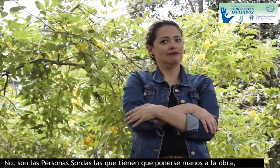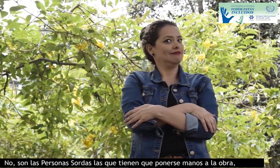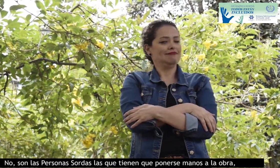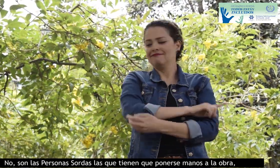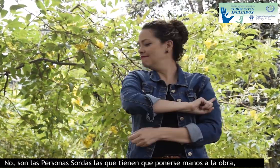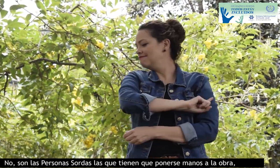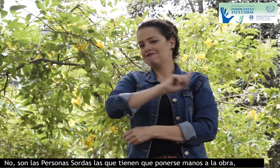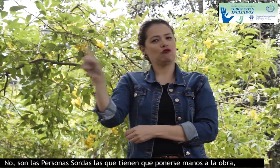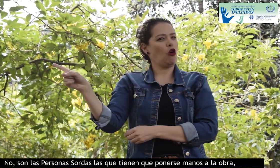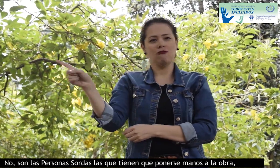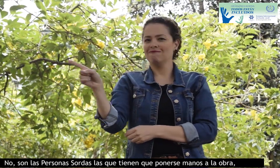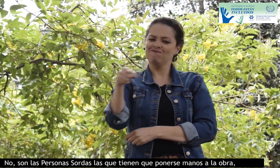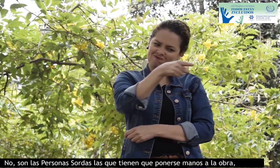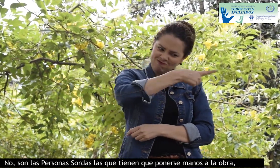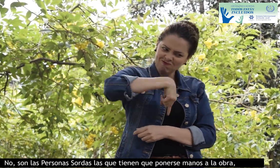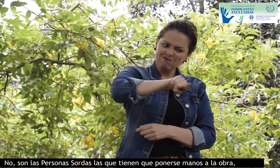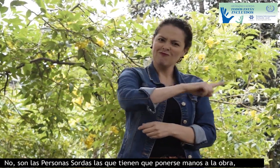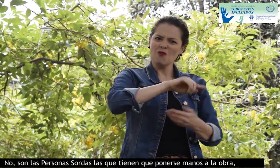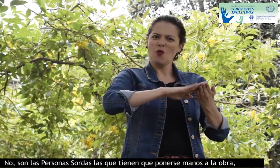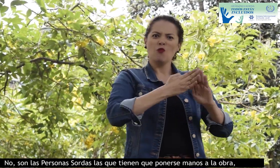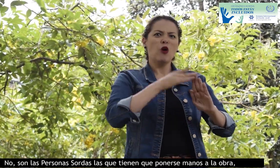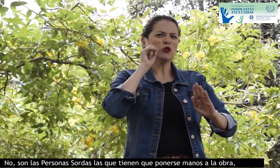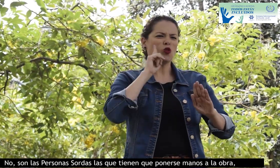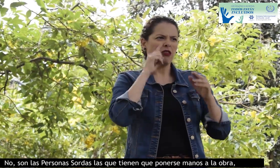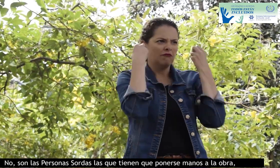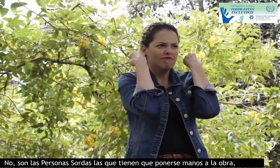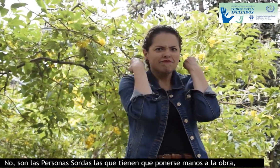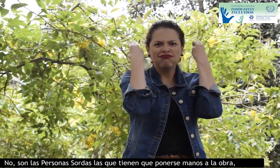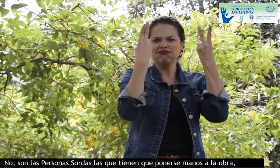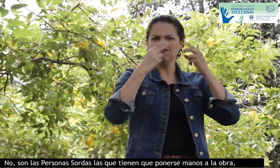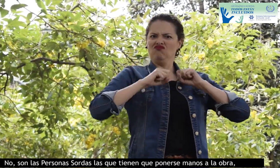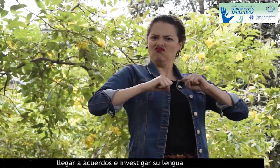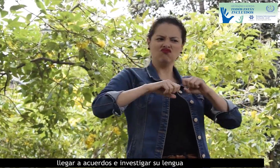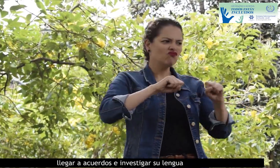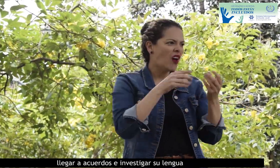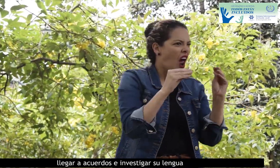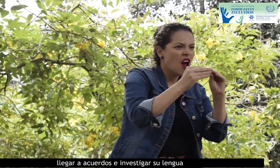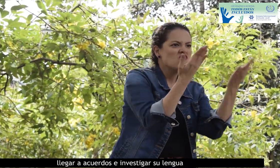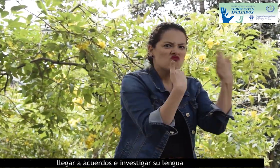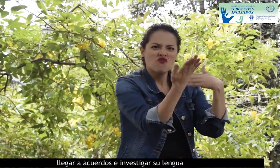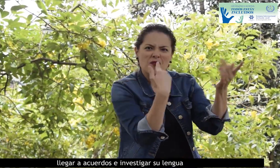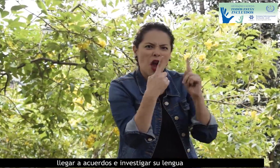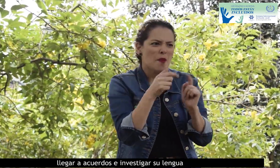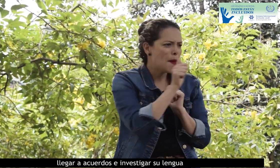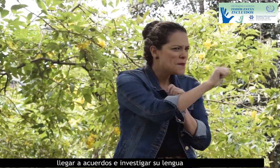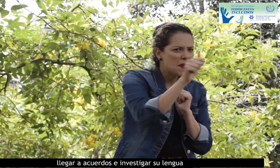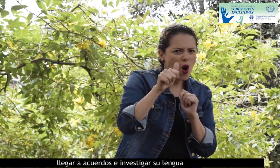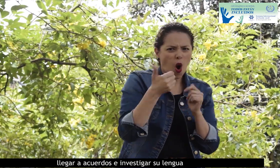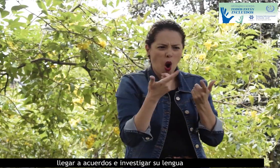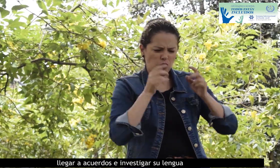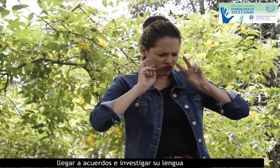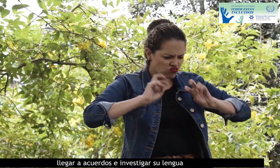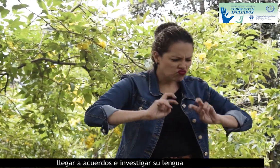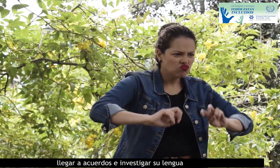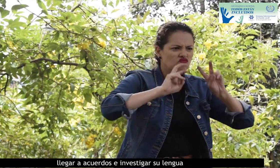No, son las personas sordas las que tienen que ponerse manos a la obra, llegar a acuerdos e investigar su lengua,